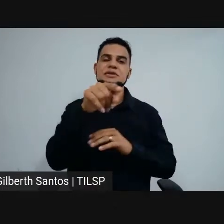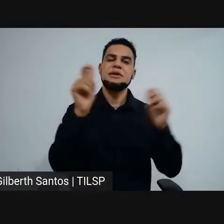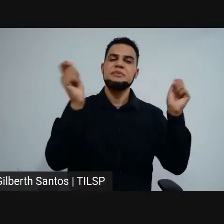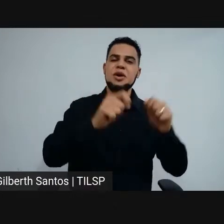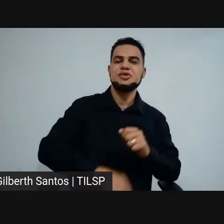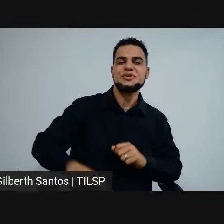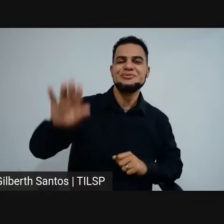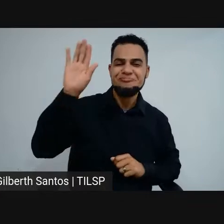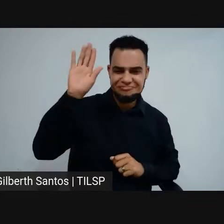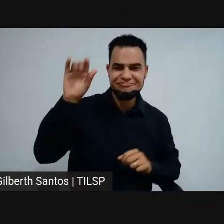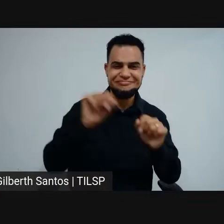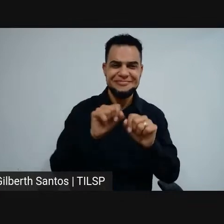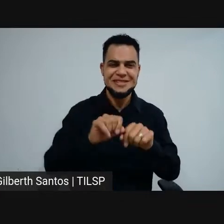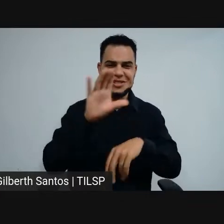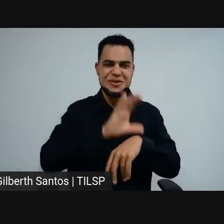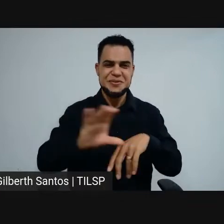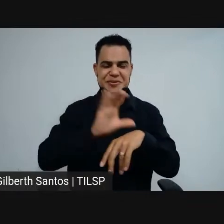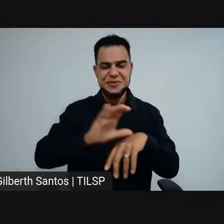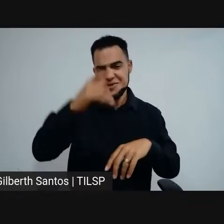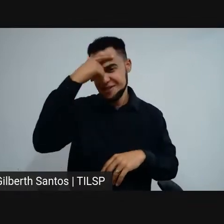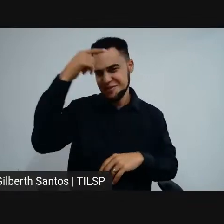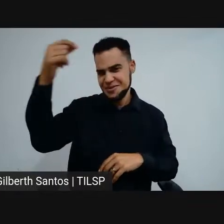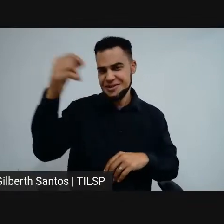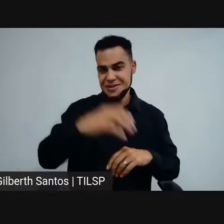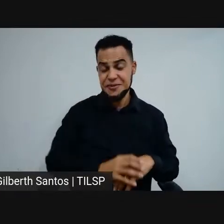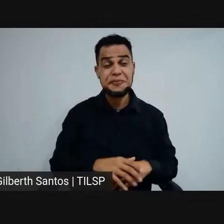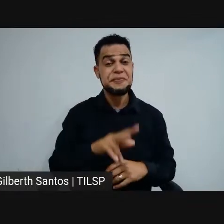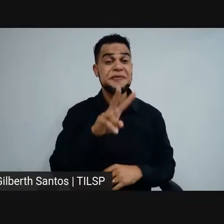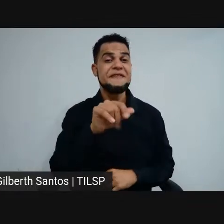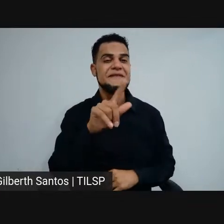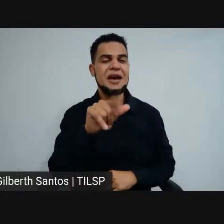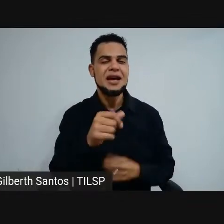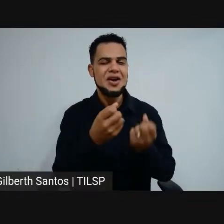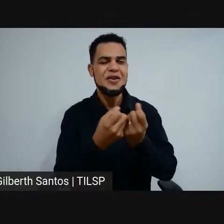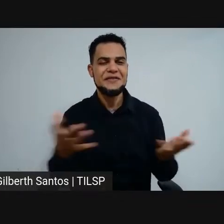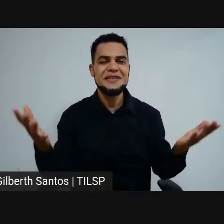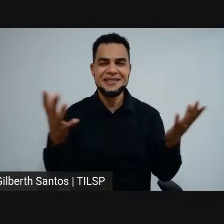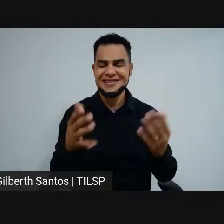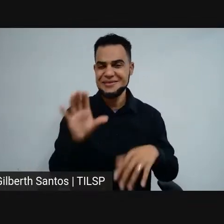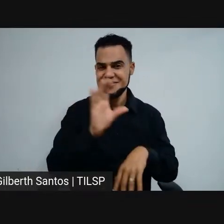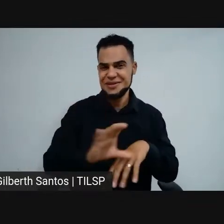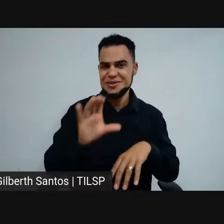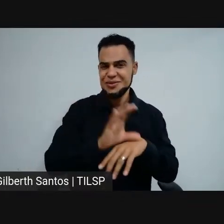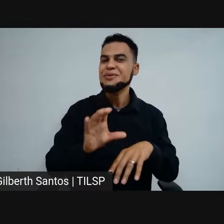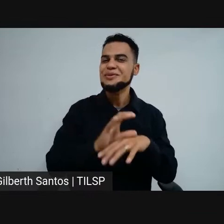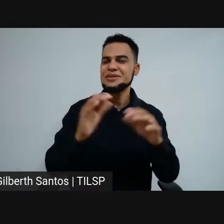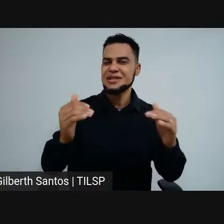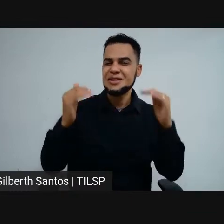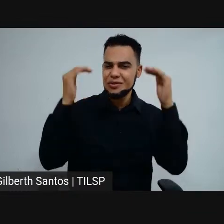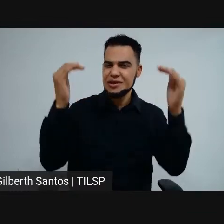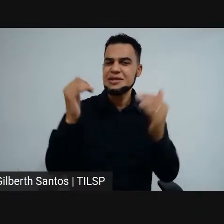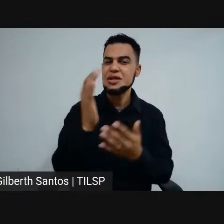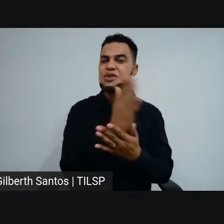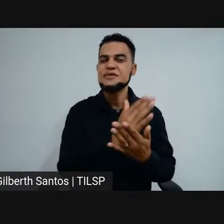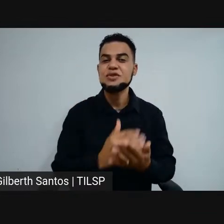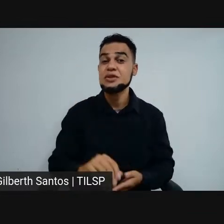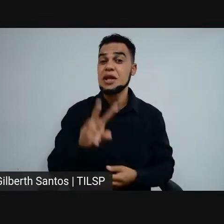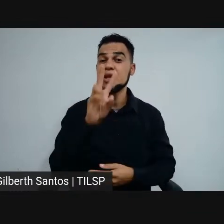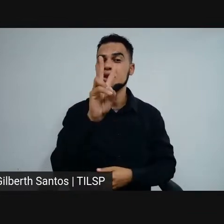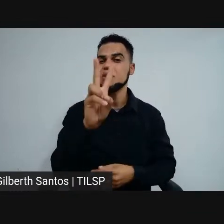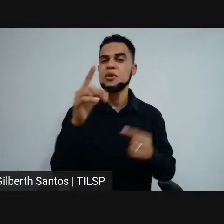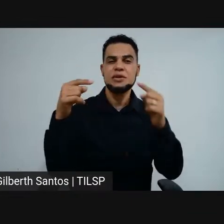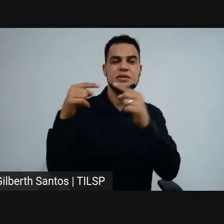nossos cursos de graduação. E as vagas ofertadas, pessoal, para os cursos de graduação, elas são divididas de duas formas.